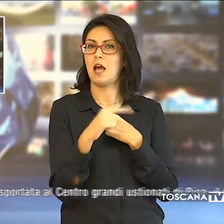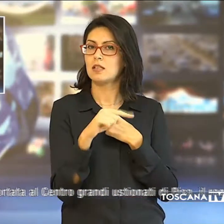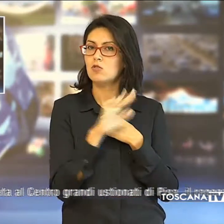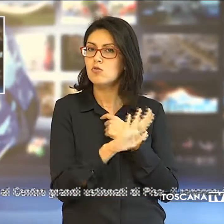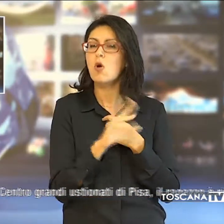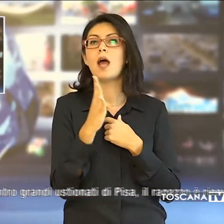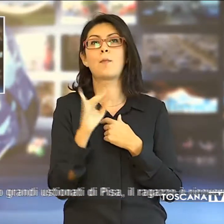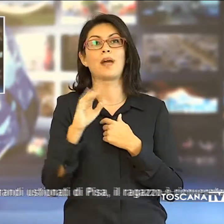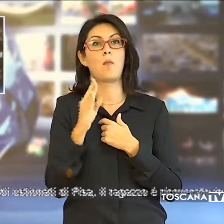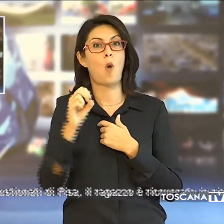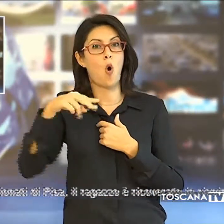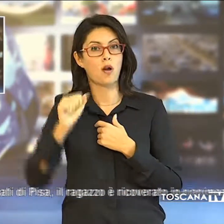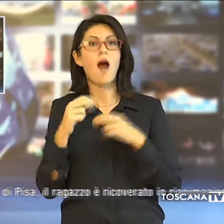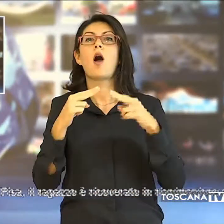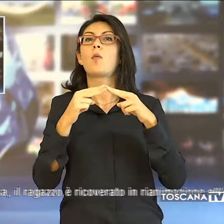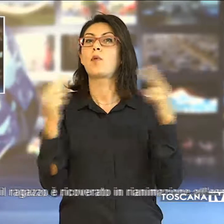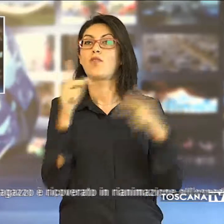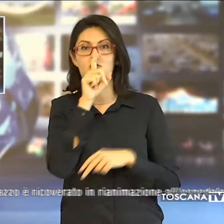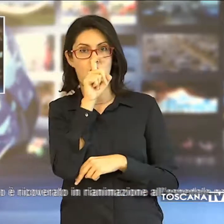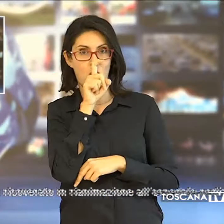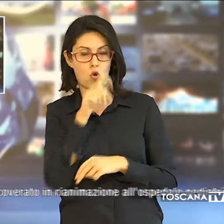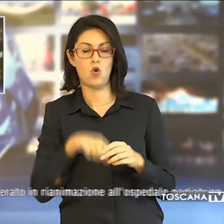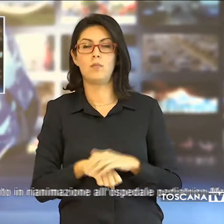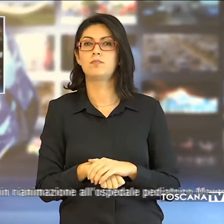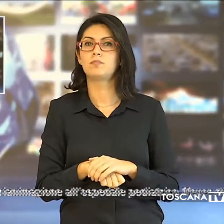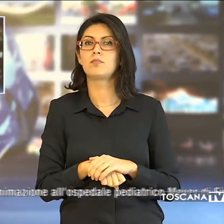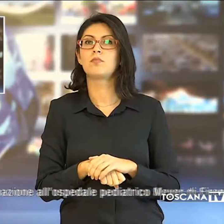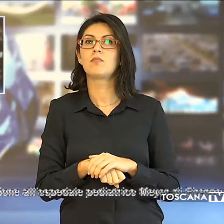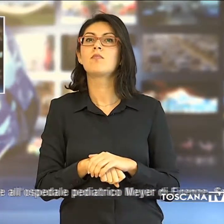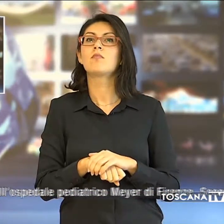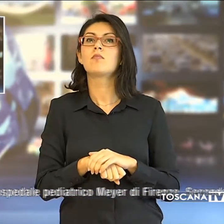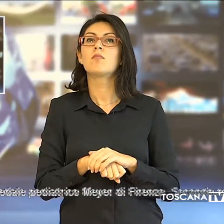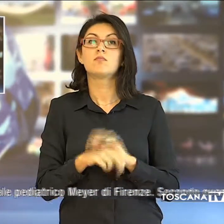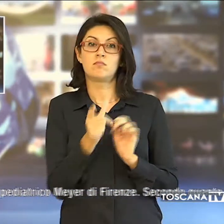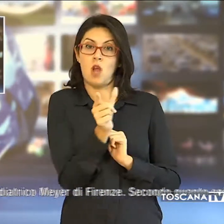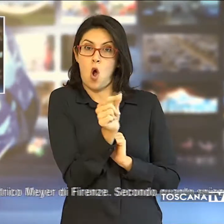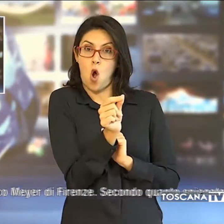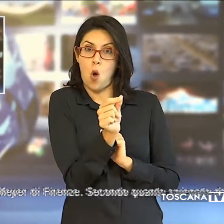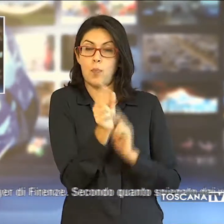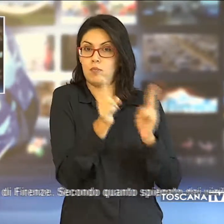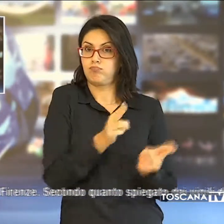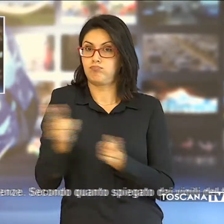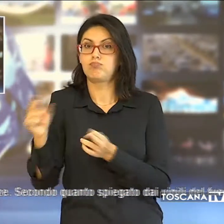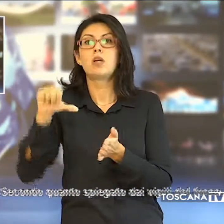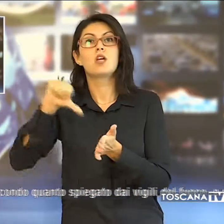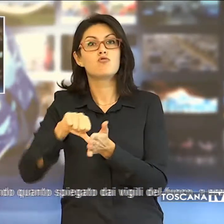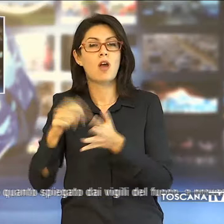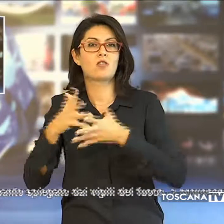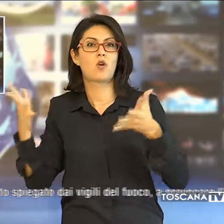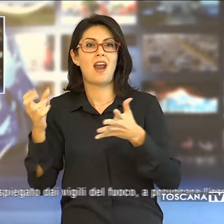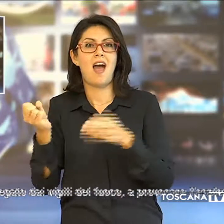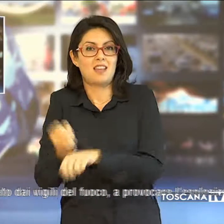Bibbona in provincia di Livorno. La coppia è stata trasportata al centro grandi